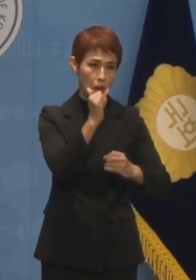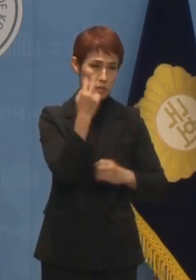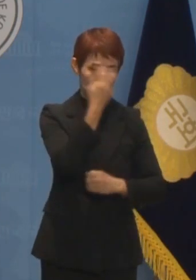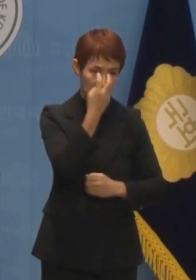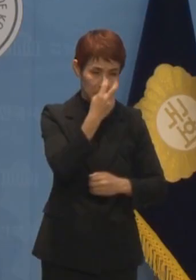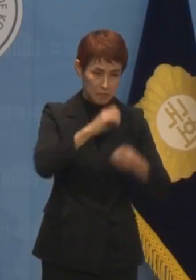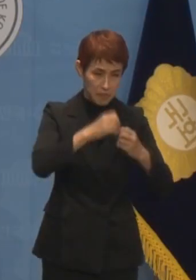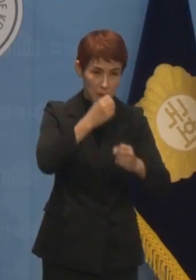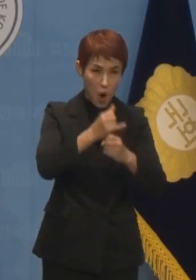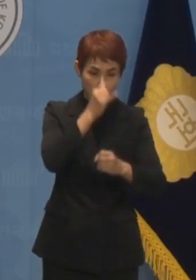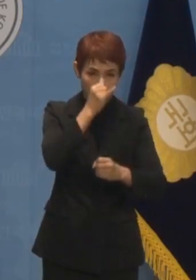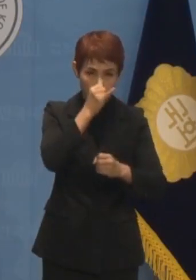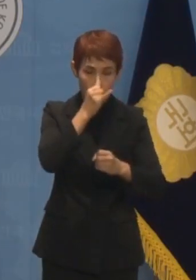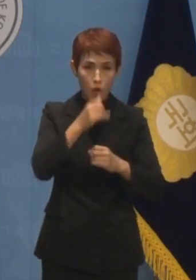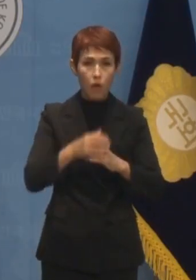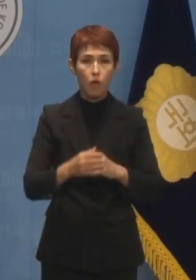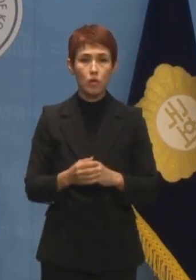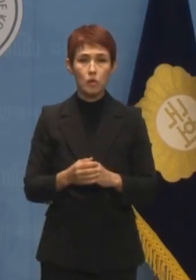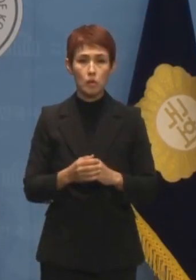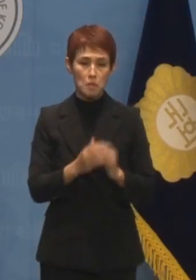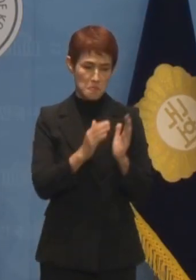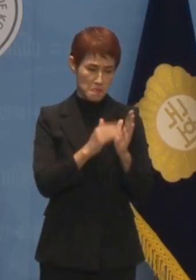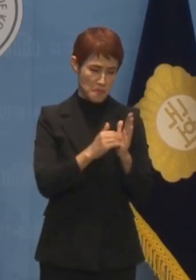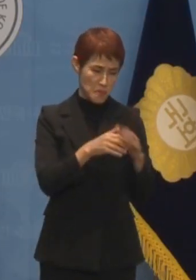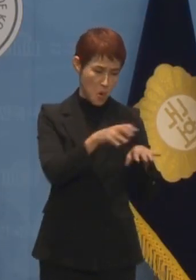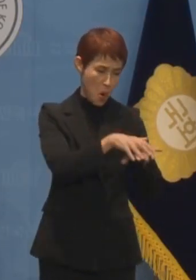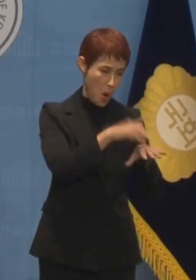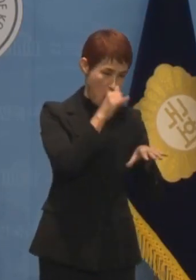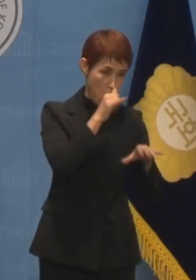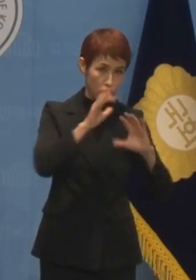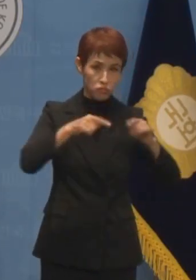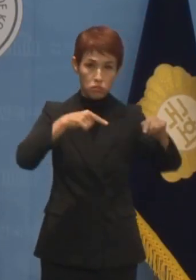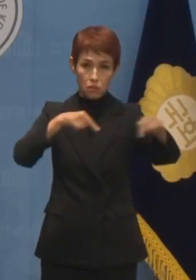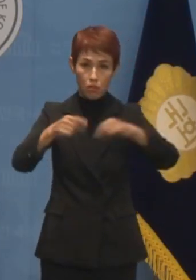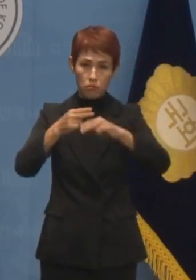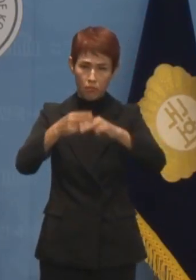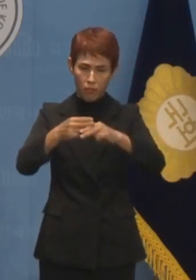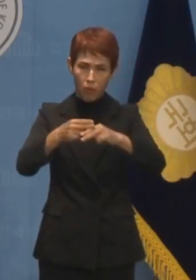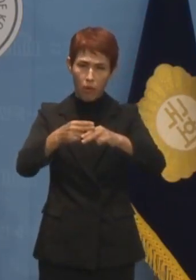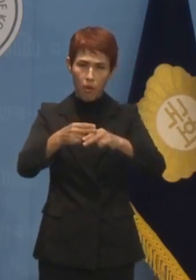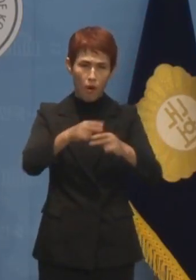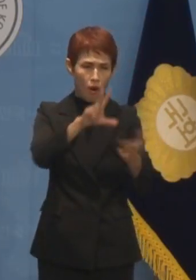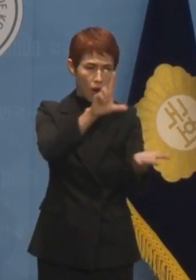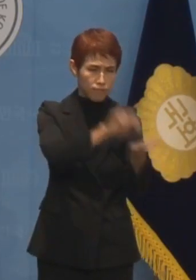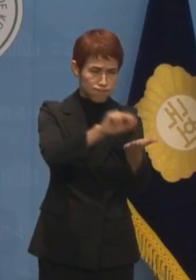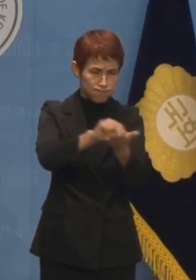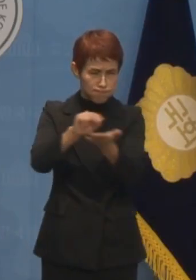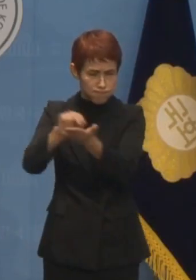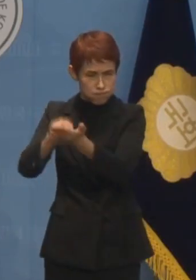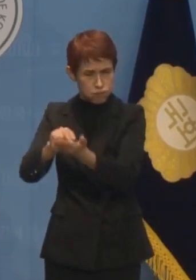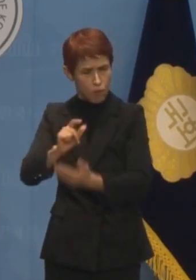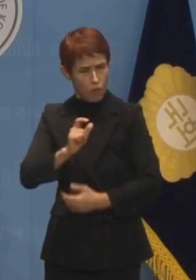의한 국정농단, 여러 가지 의혹이 좌시할 수 없는 지경에 이르렀습니다.